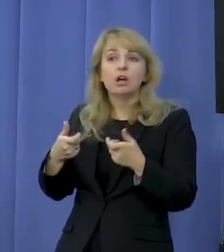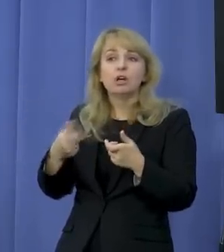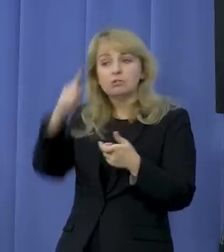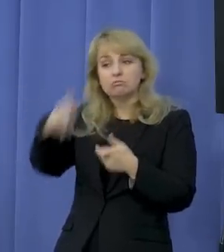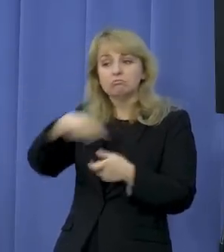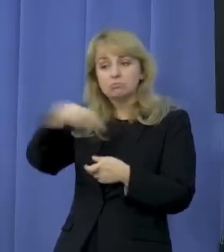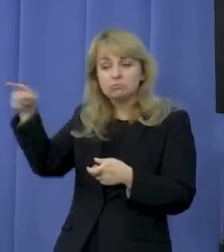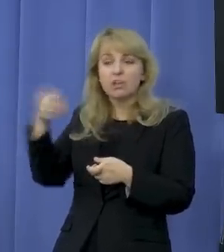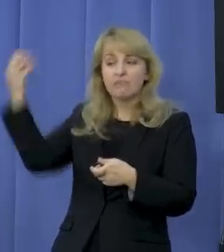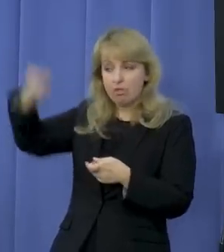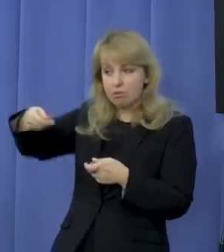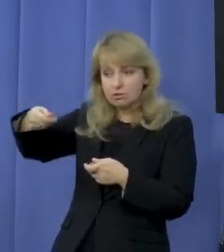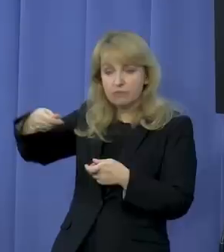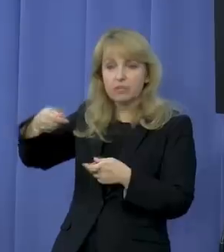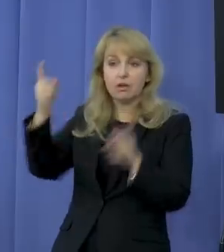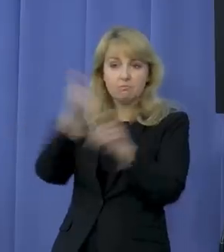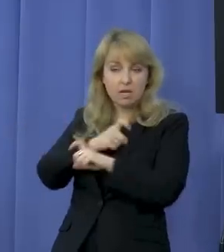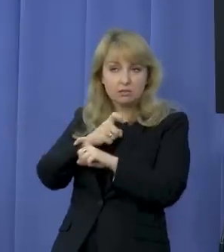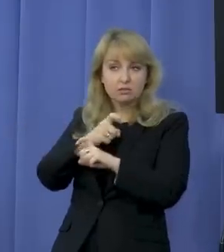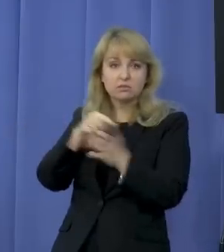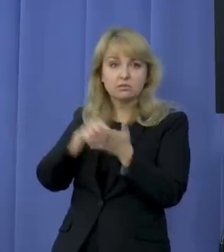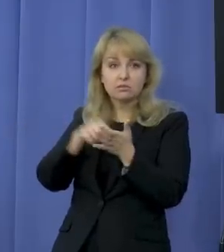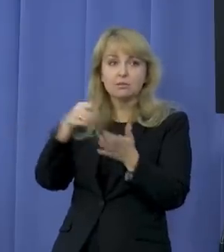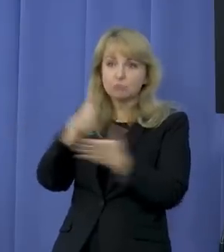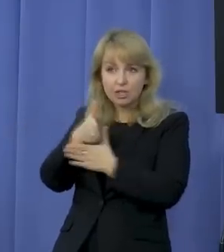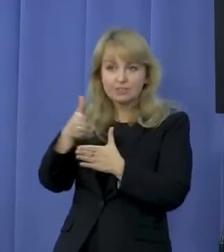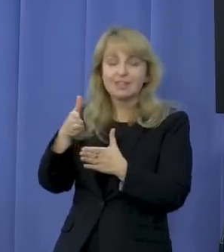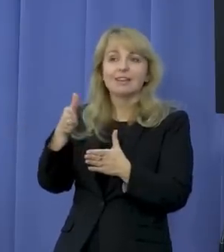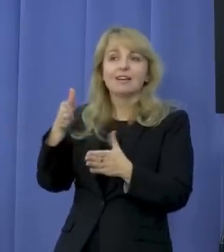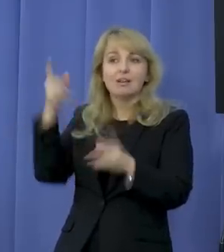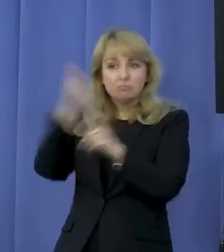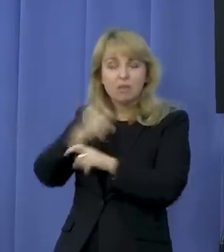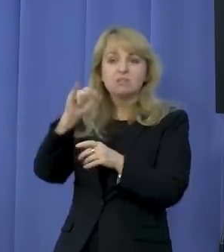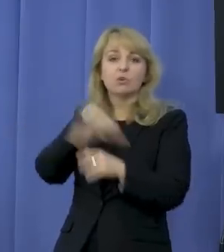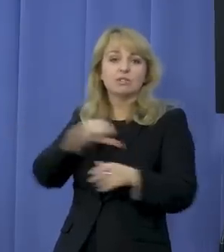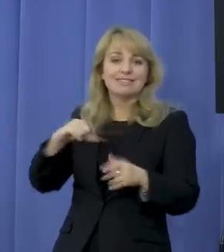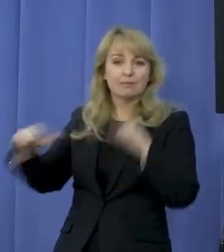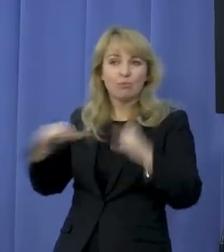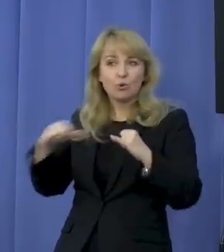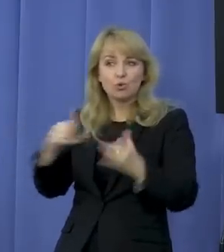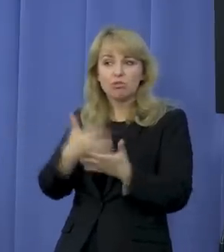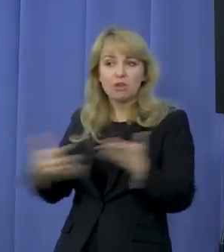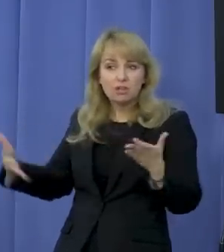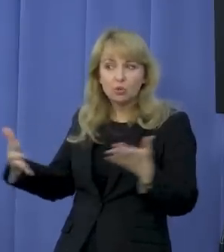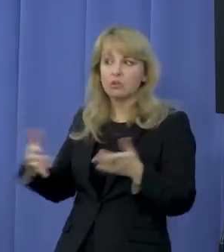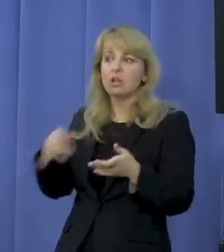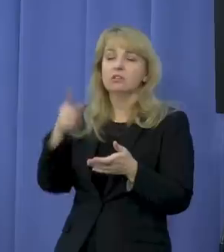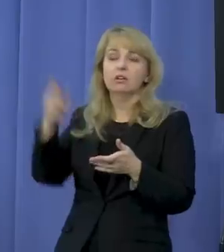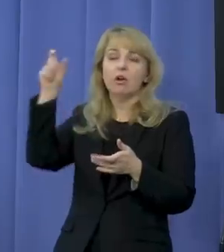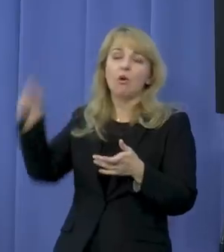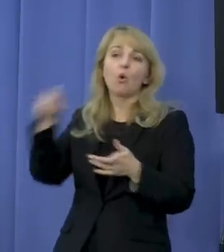państwa przez jednostki samorządu terytorialnego i przez państwo